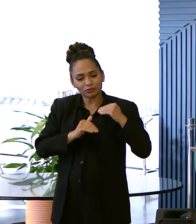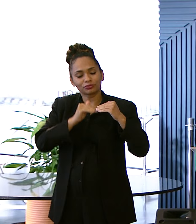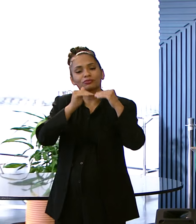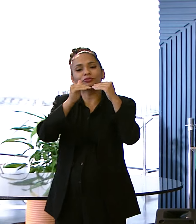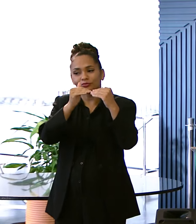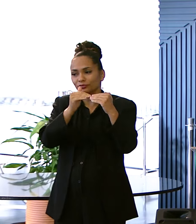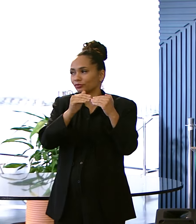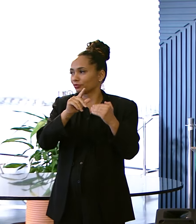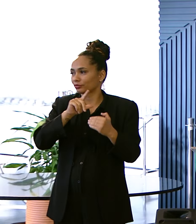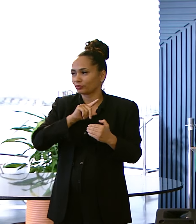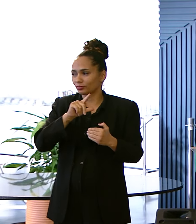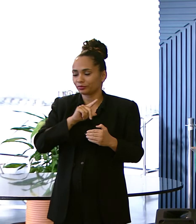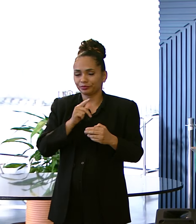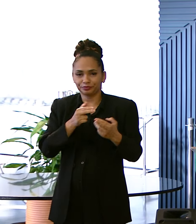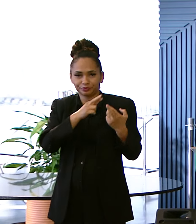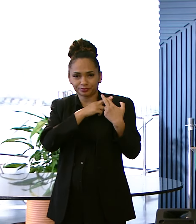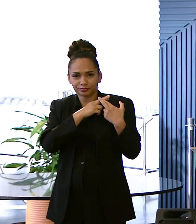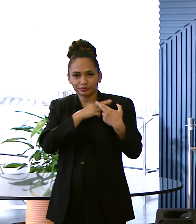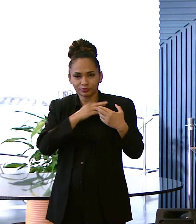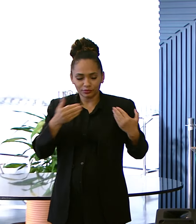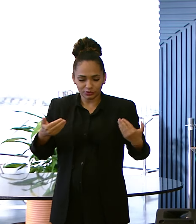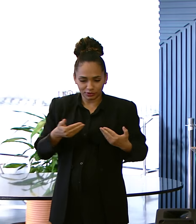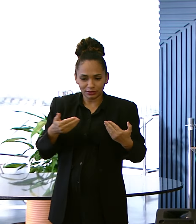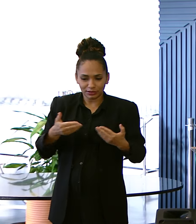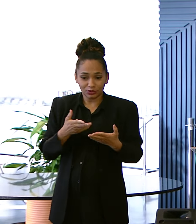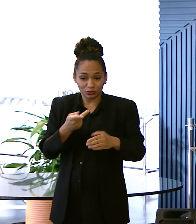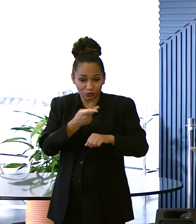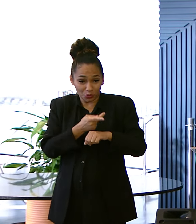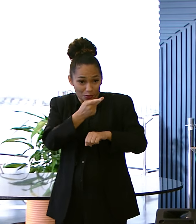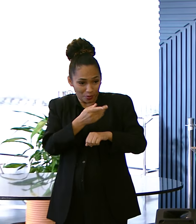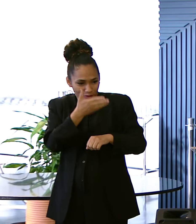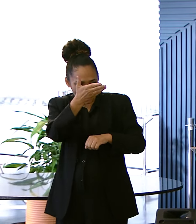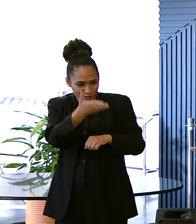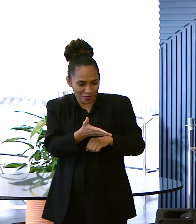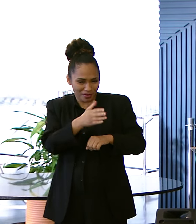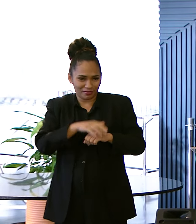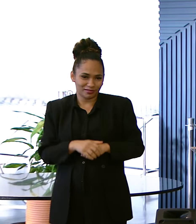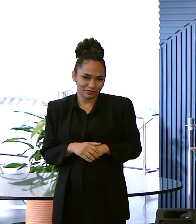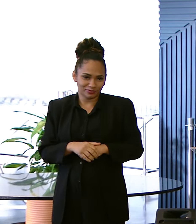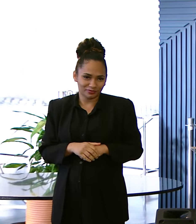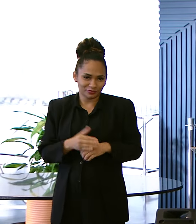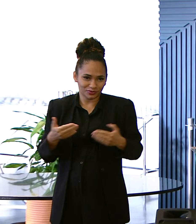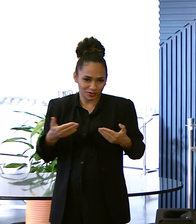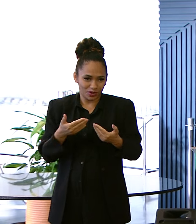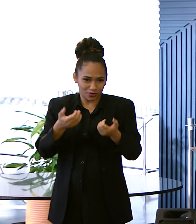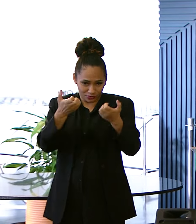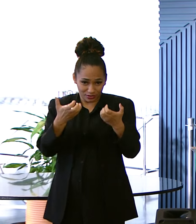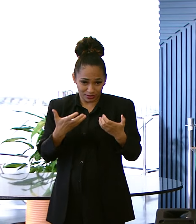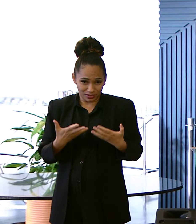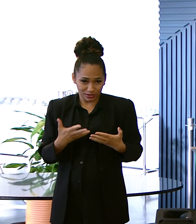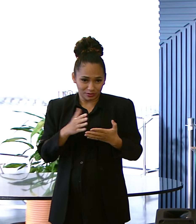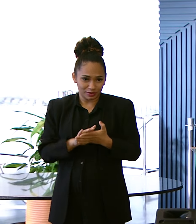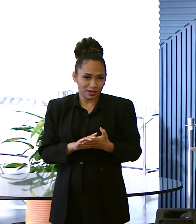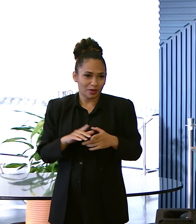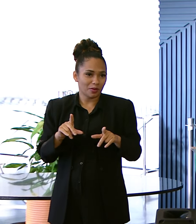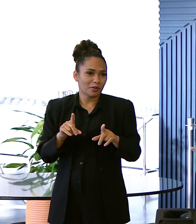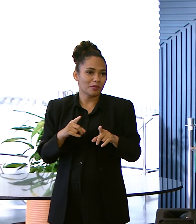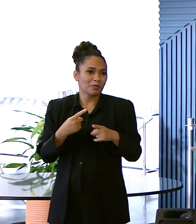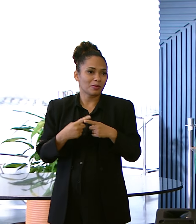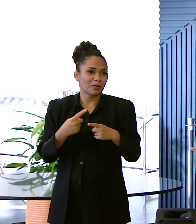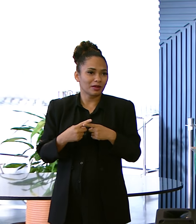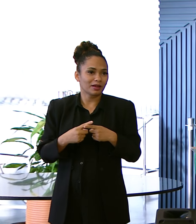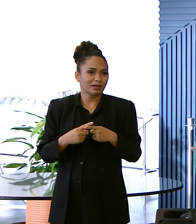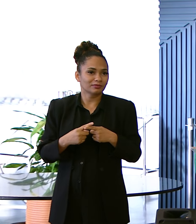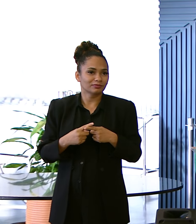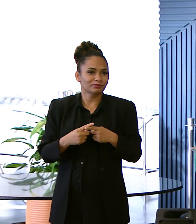Deu envergadura E estamos aqui Ganhando um prêmio Por elas E agora Eu vou fazer um adendo Porque eu estou aqui Porque os